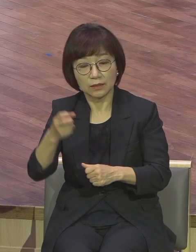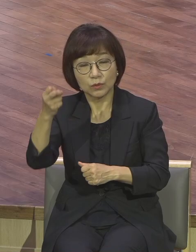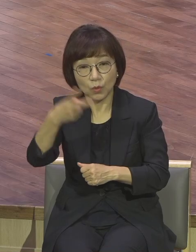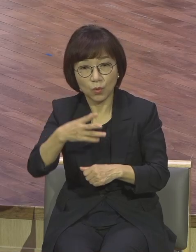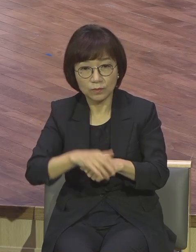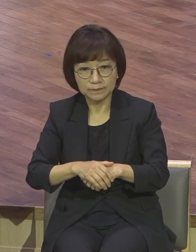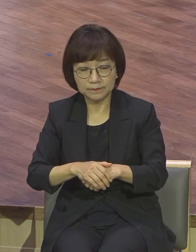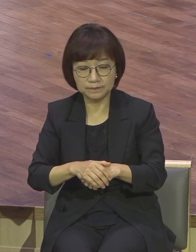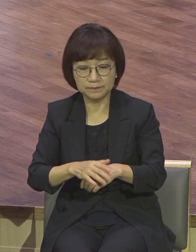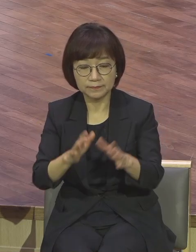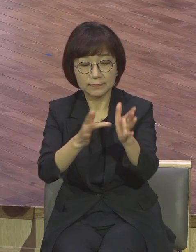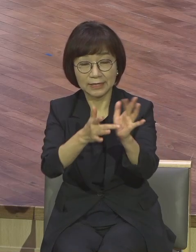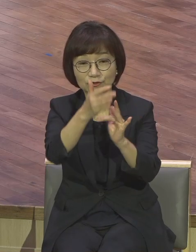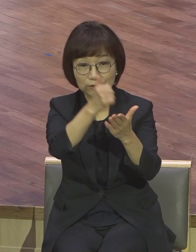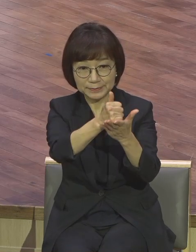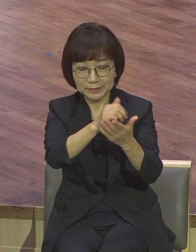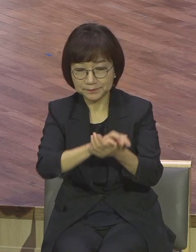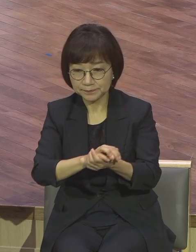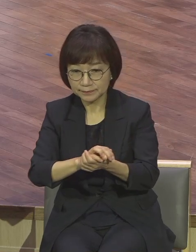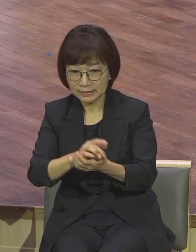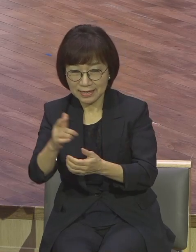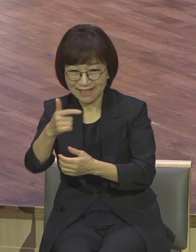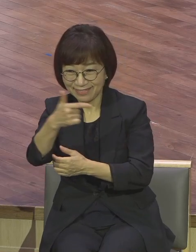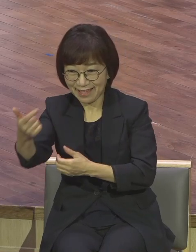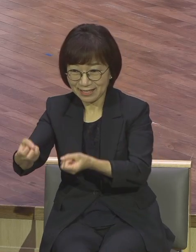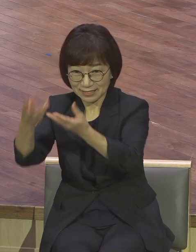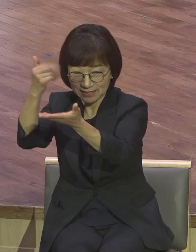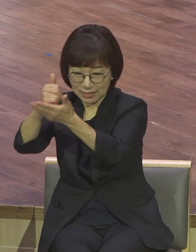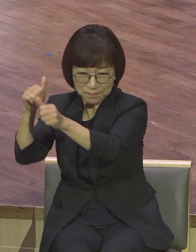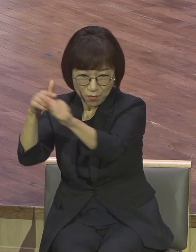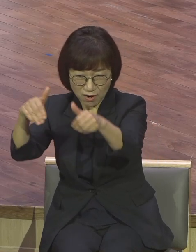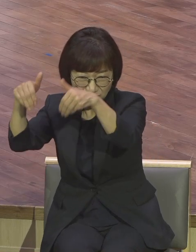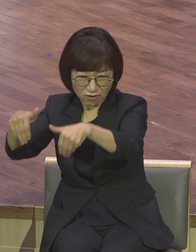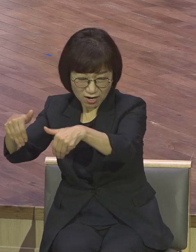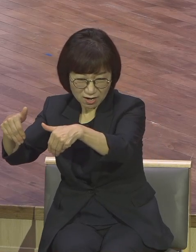잡히게 되니까 날 살리라고 다 도망가버렸어요 예수님만 남아서 다 도망갔어요